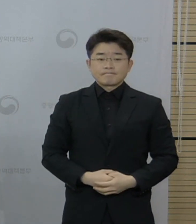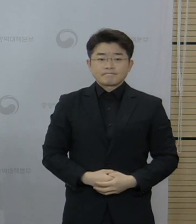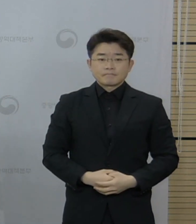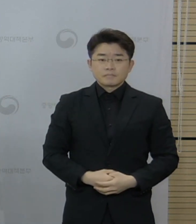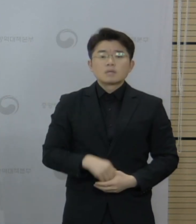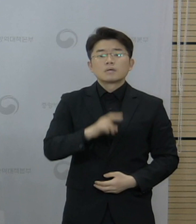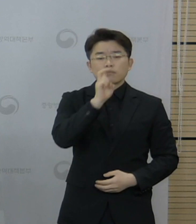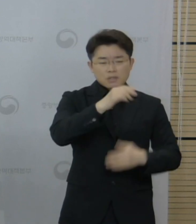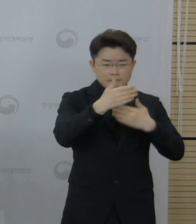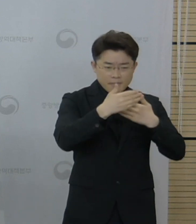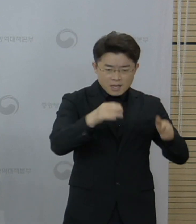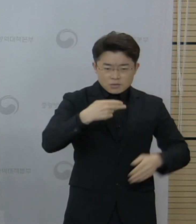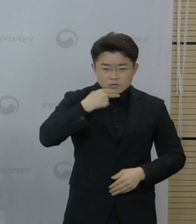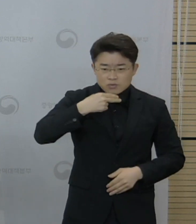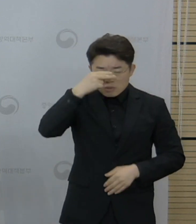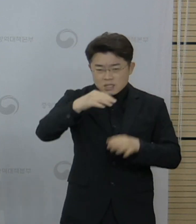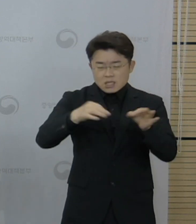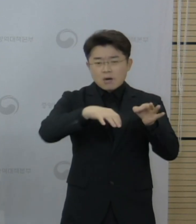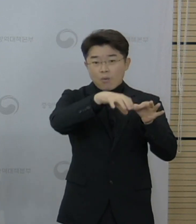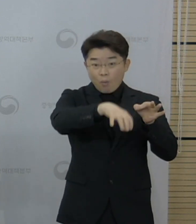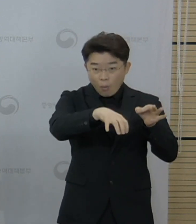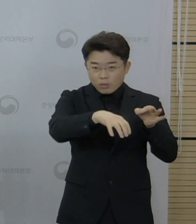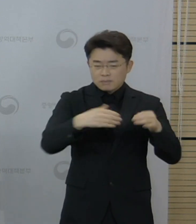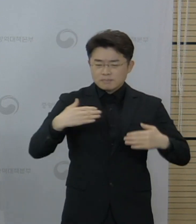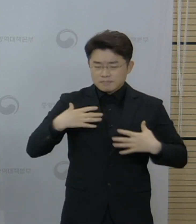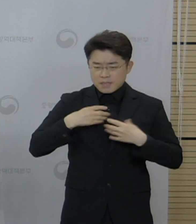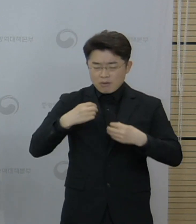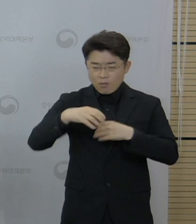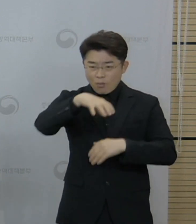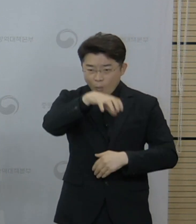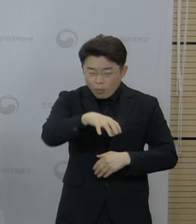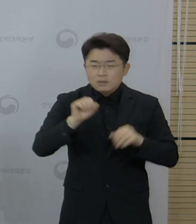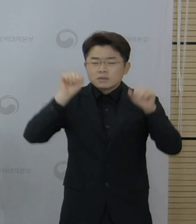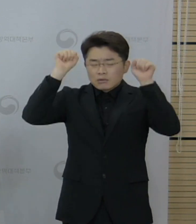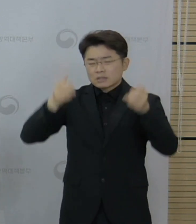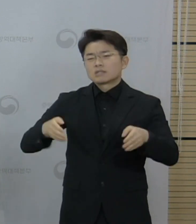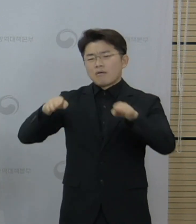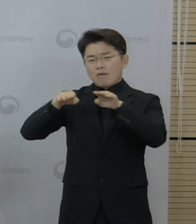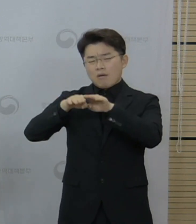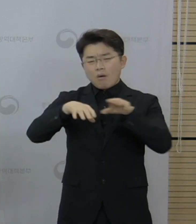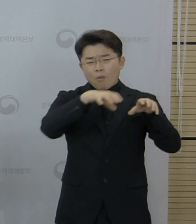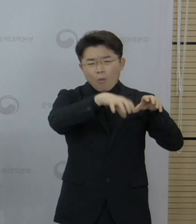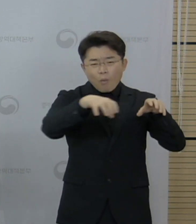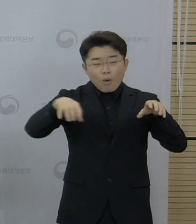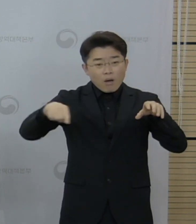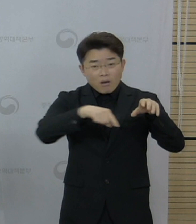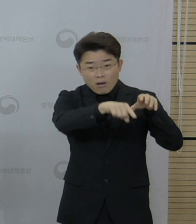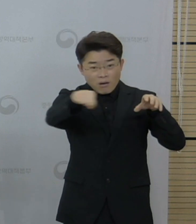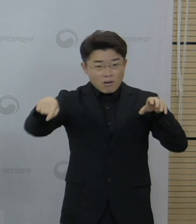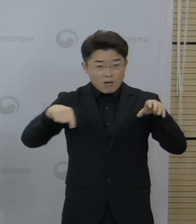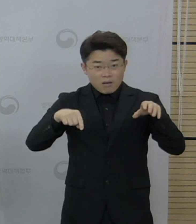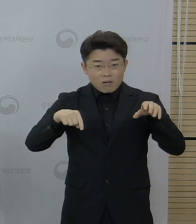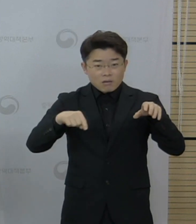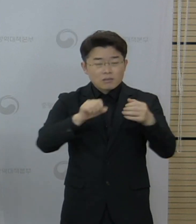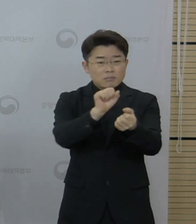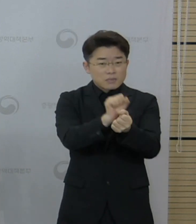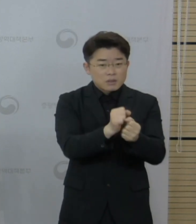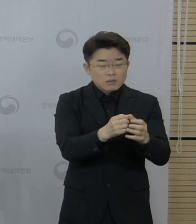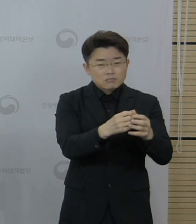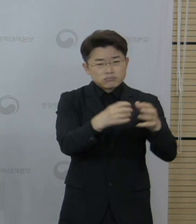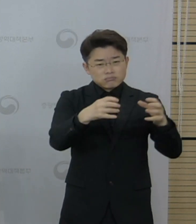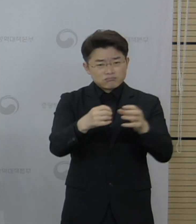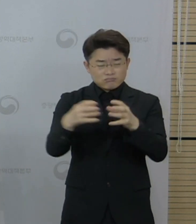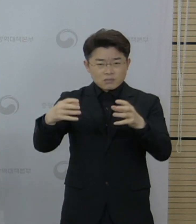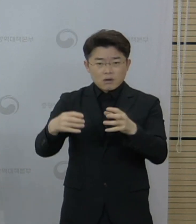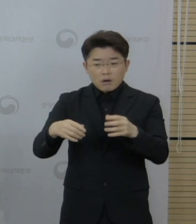노래방과 주점 등 융업소와 사우나, 체육시설 등 감염에 비교적 취약한 시설에서의 발생 위험도